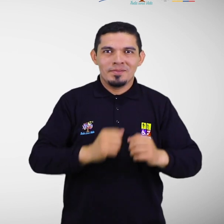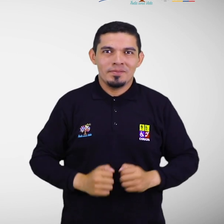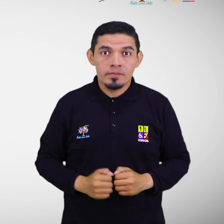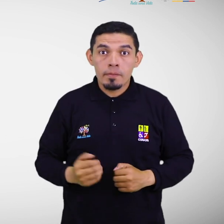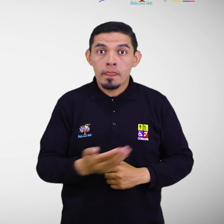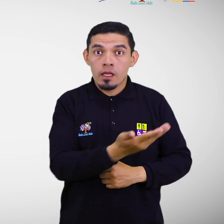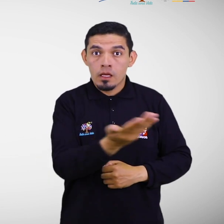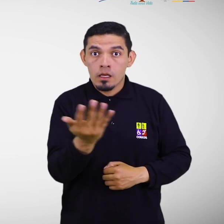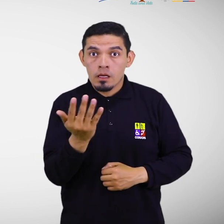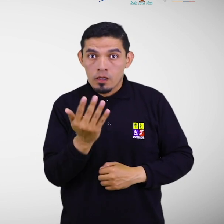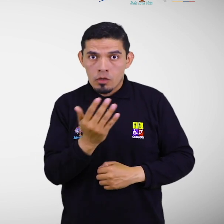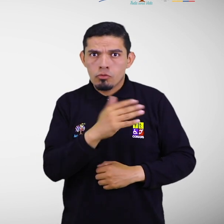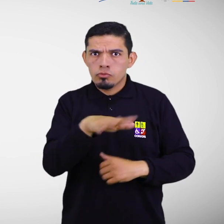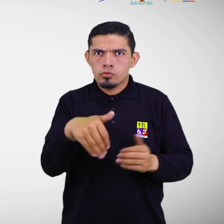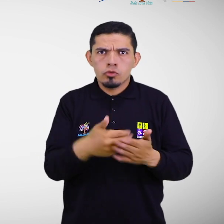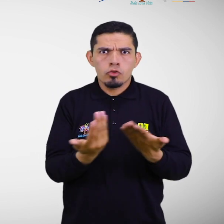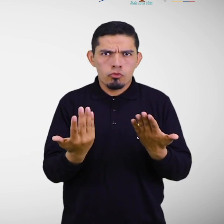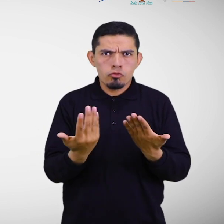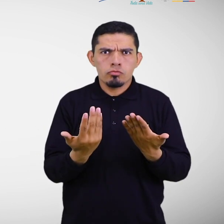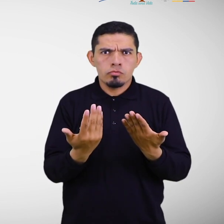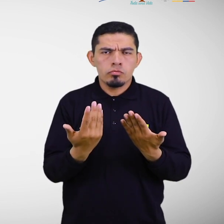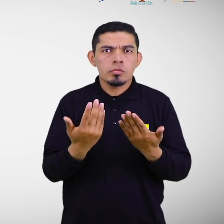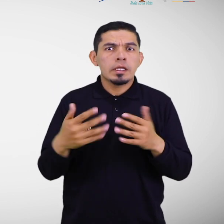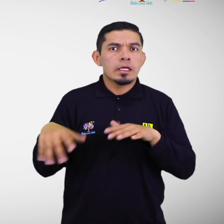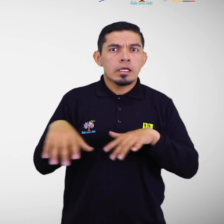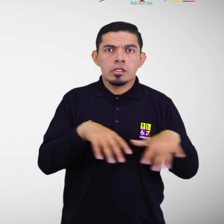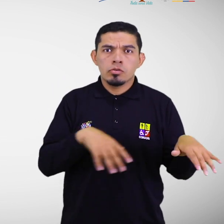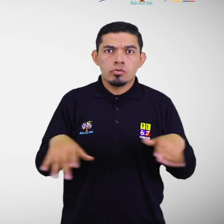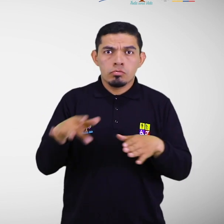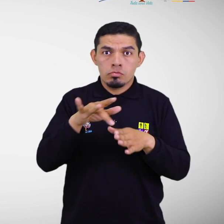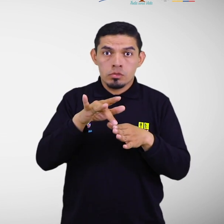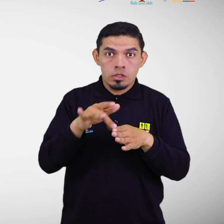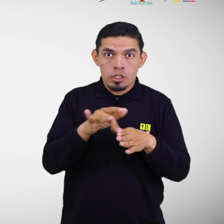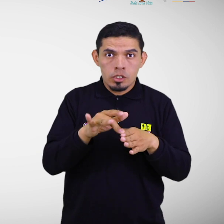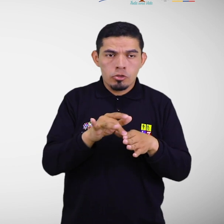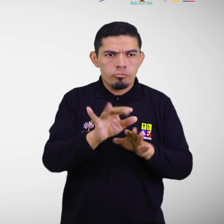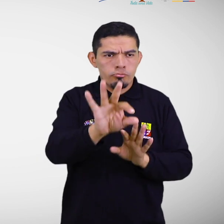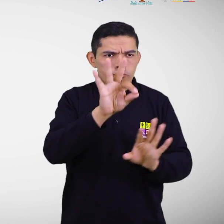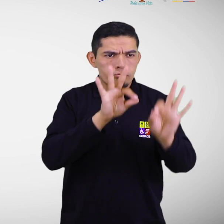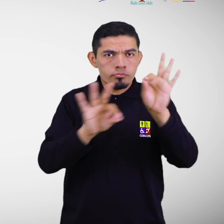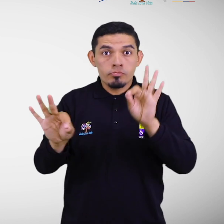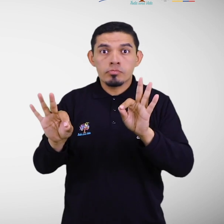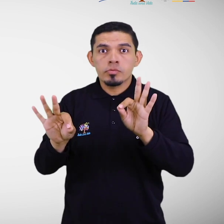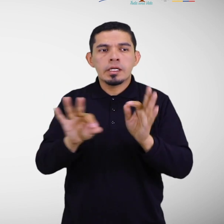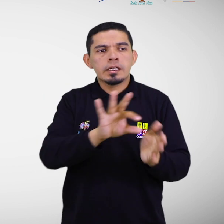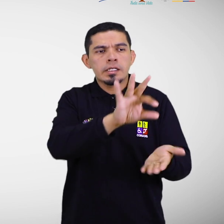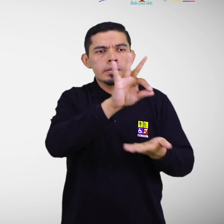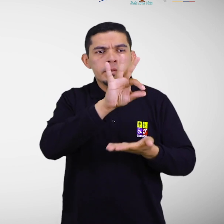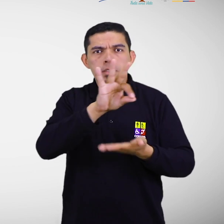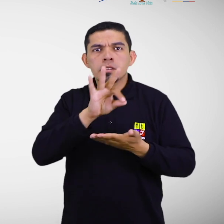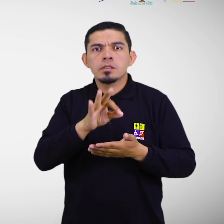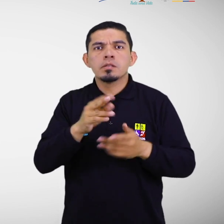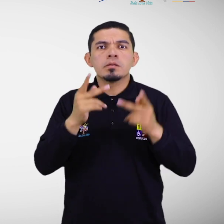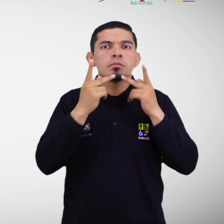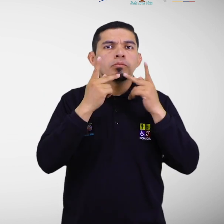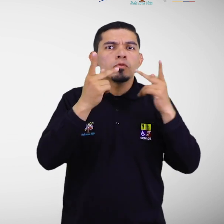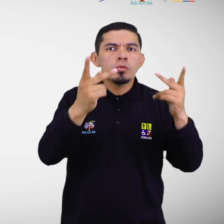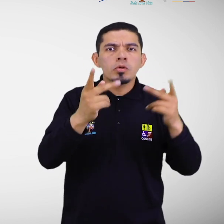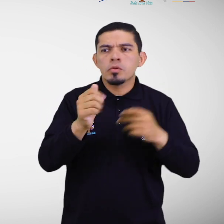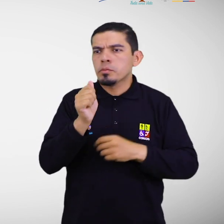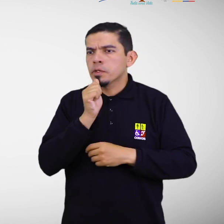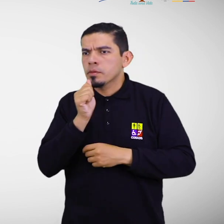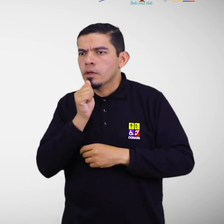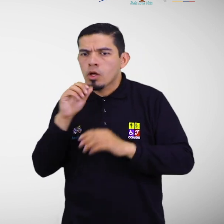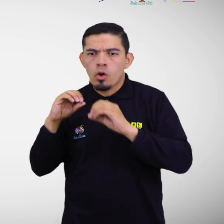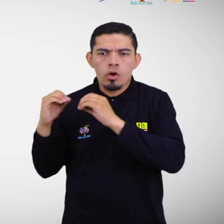actores del Sistema Nacional de Centralizado de Gestión de Riesgos, representantes de entidades públicas, privadas y